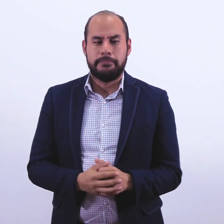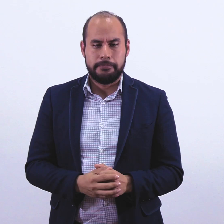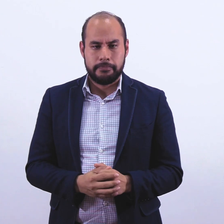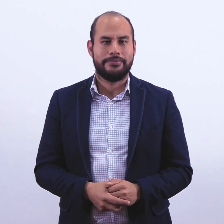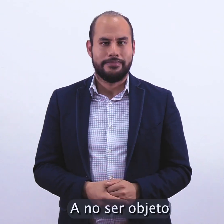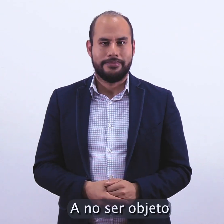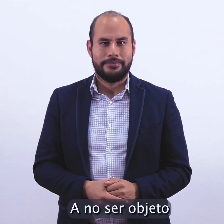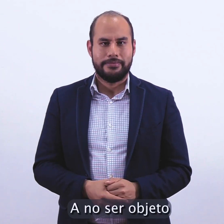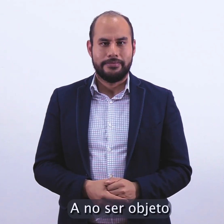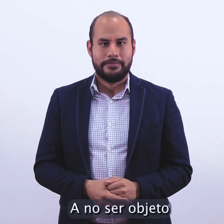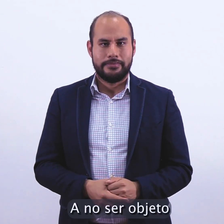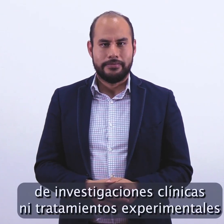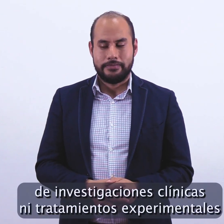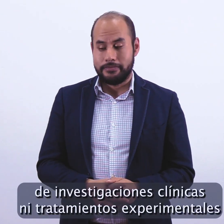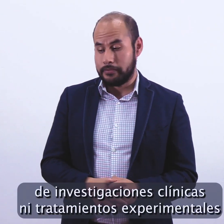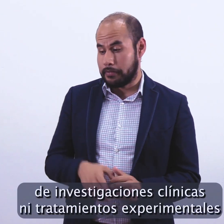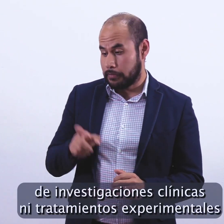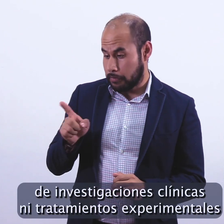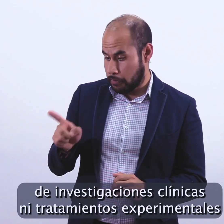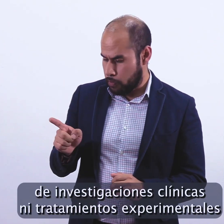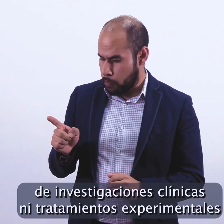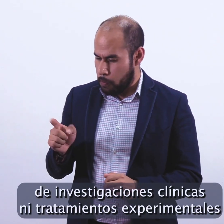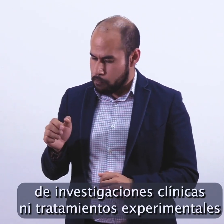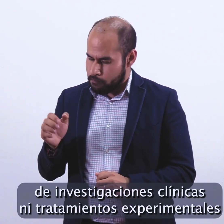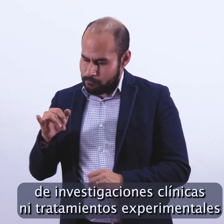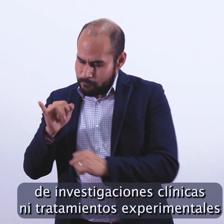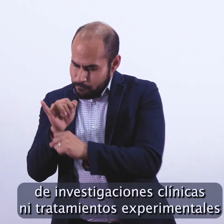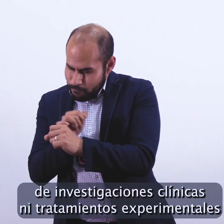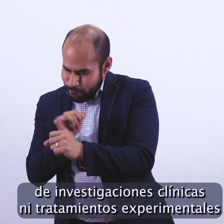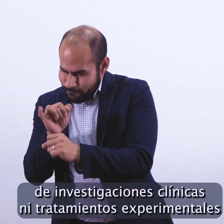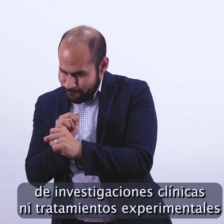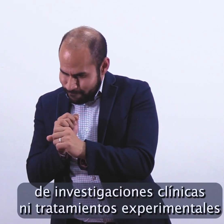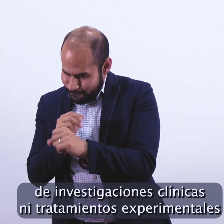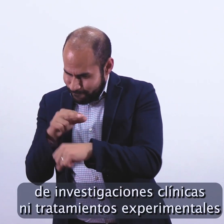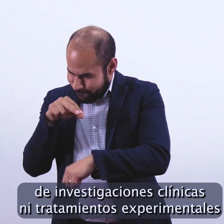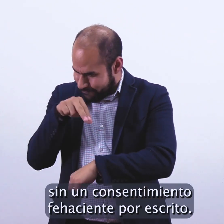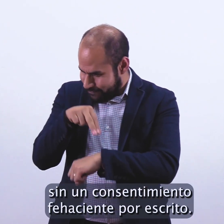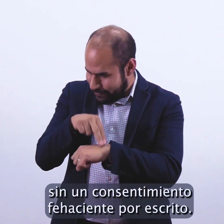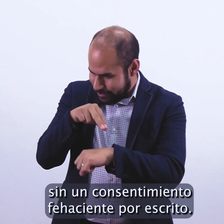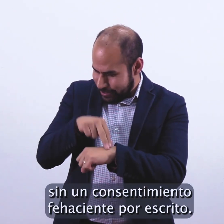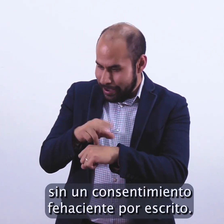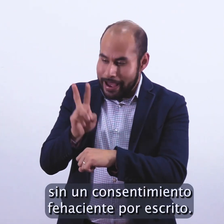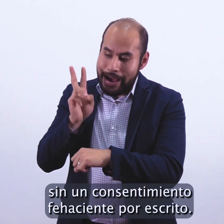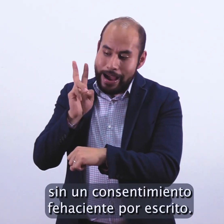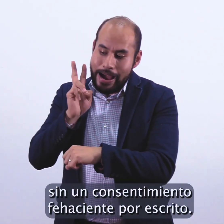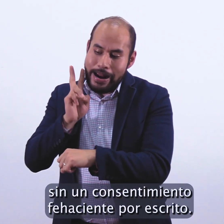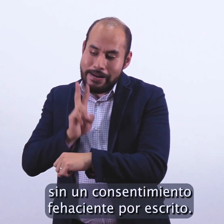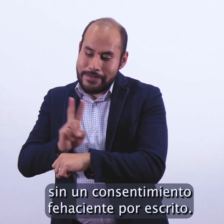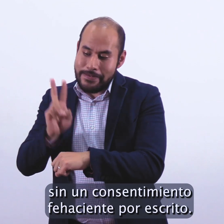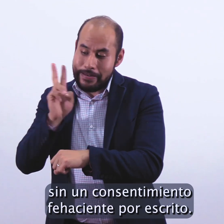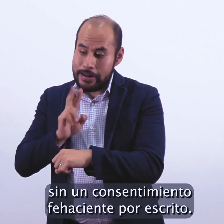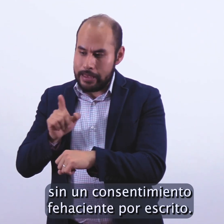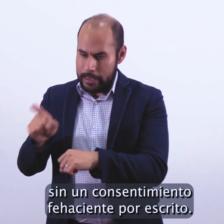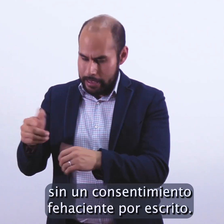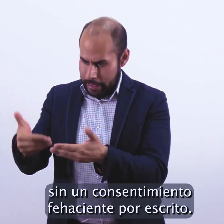A no ser objeto de investigaciones clínicas ni tratamientos experimentales sin un consentimiento fehaciente por escrito.